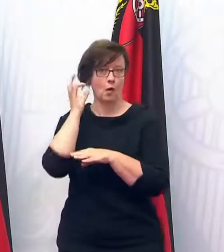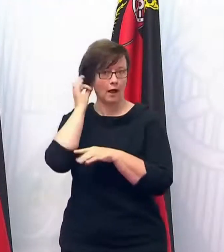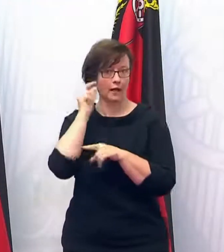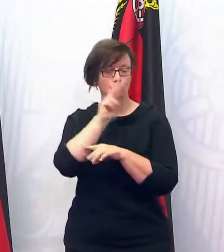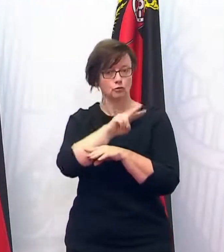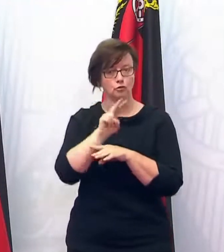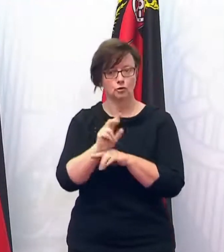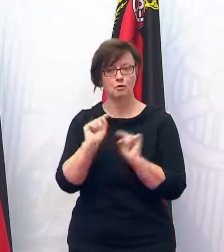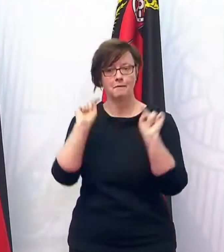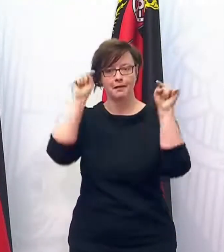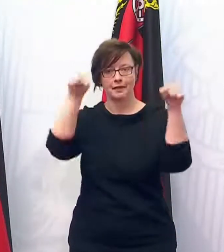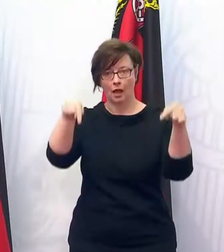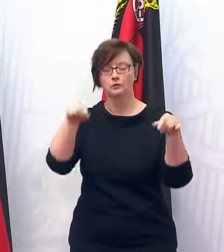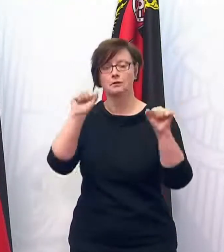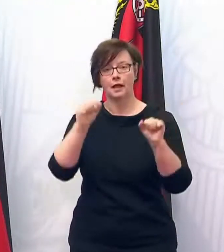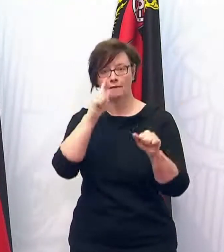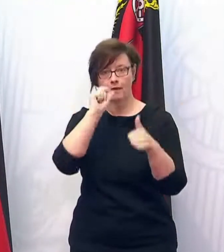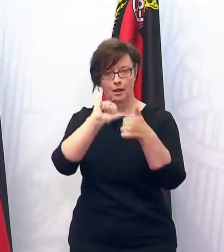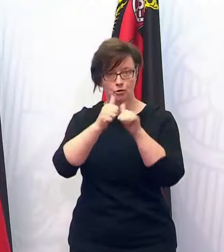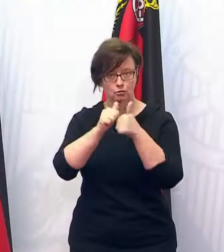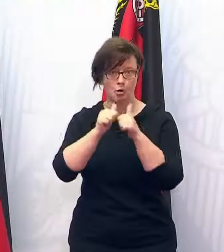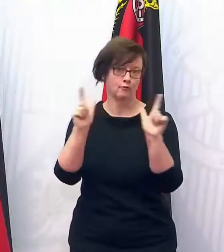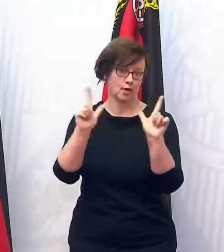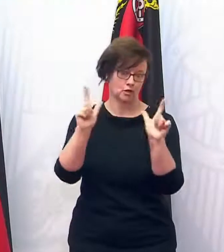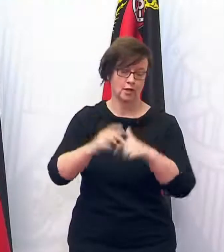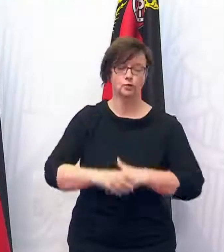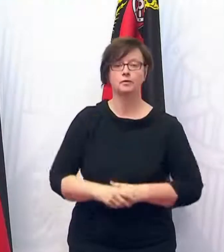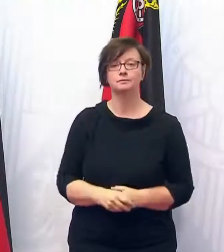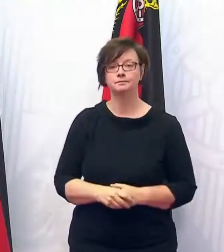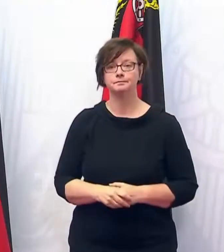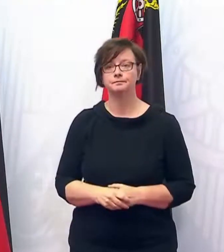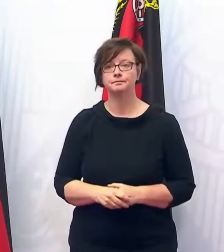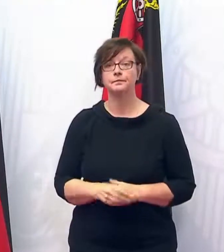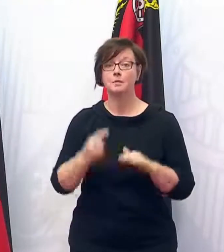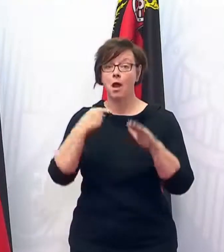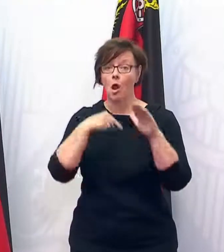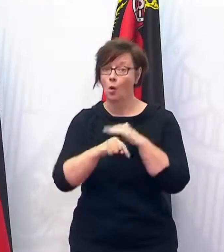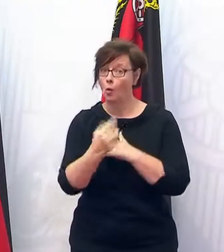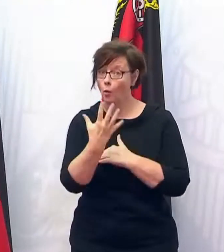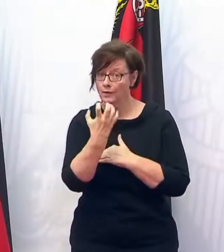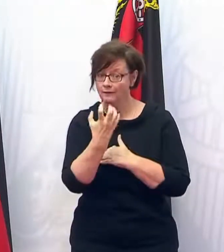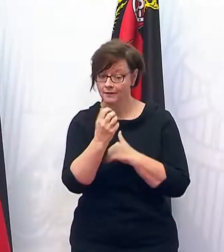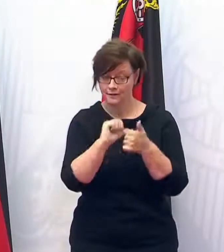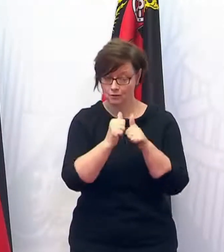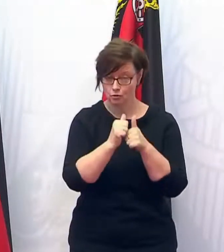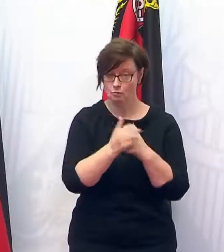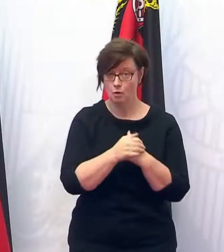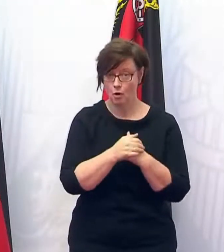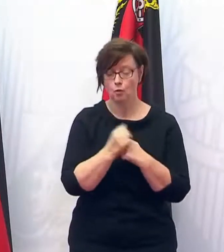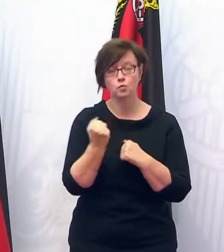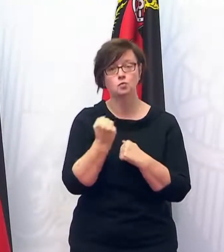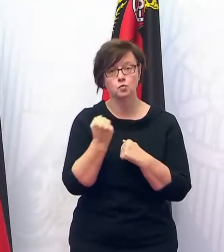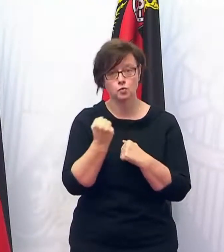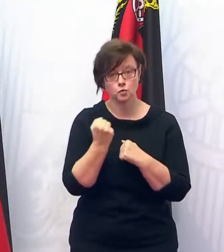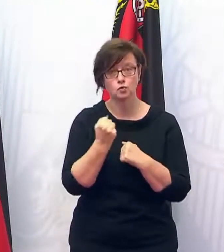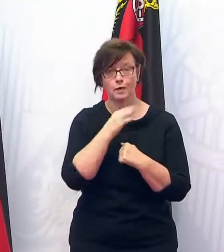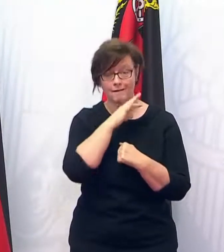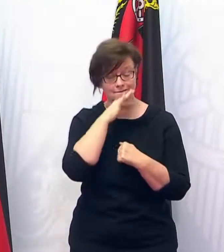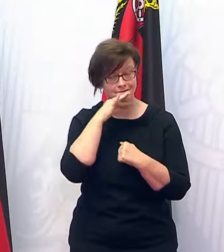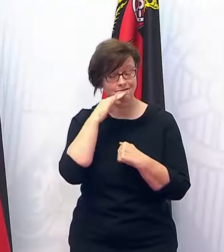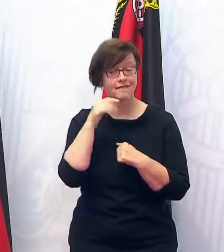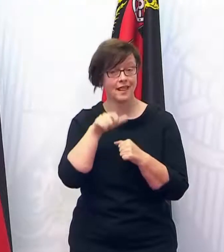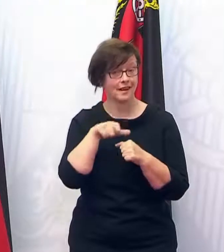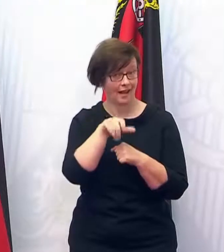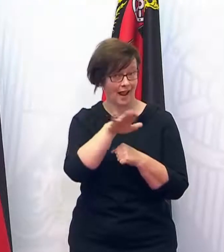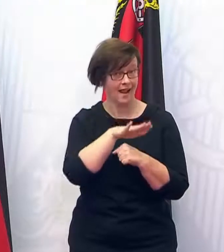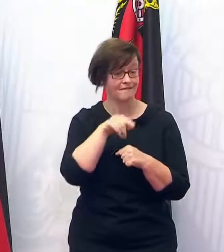außen sind zulässig, auch bei sportlichen Veranstaltungen. Unter 50 beim Sport und es sind schon ganz schön viele in Rheinland